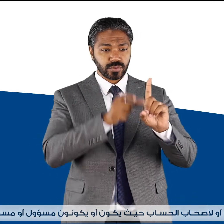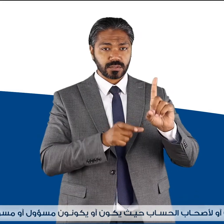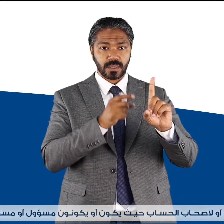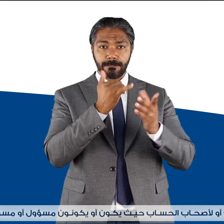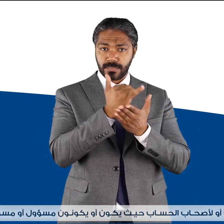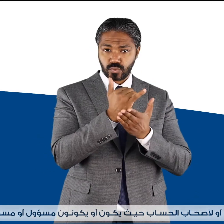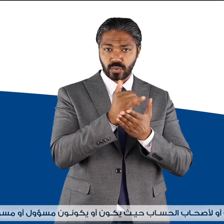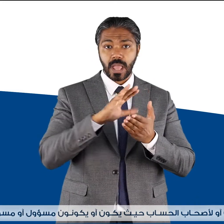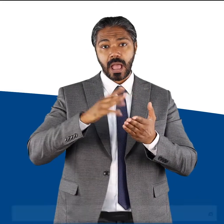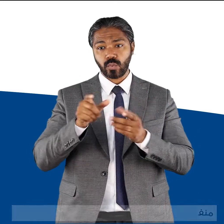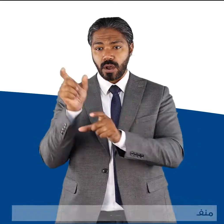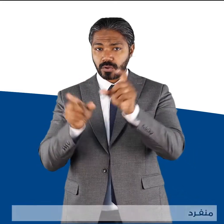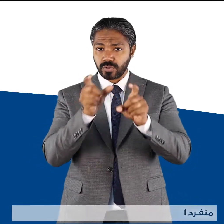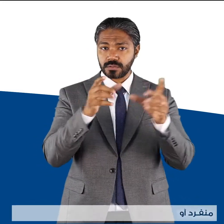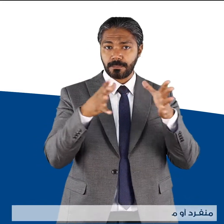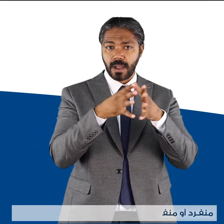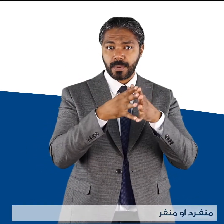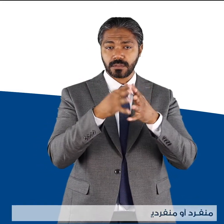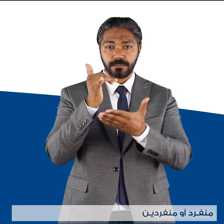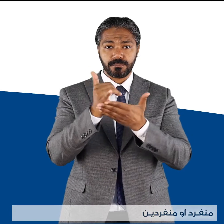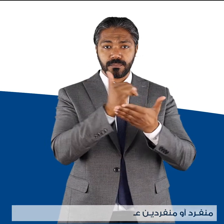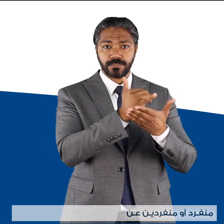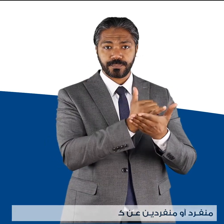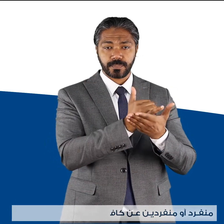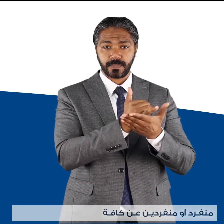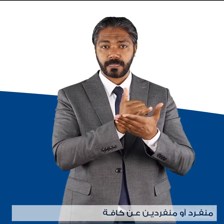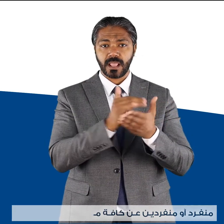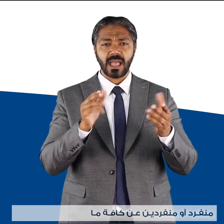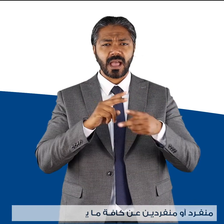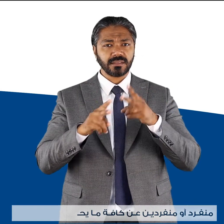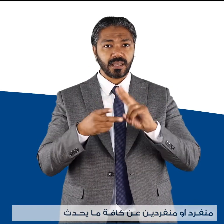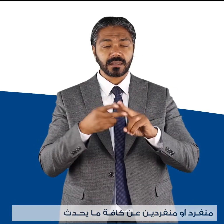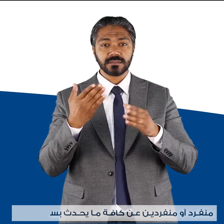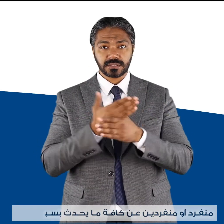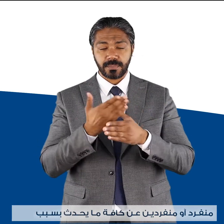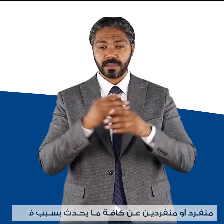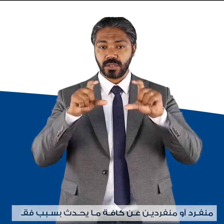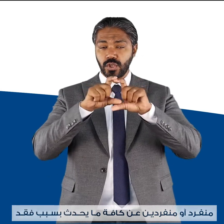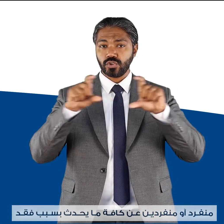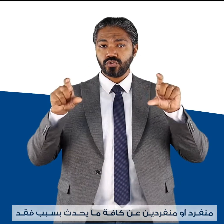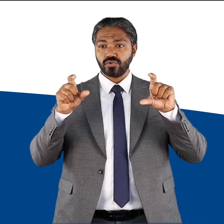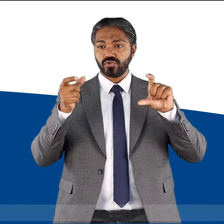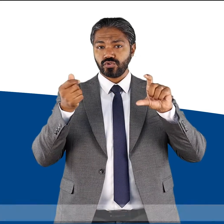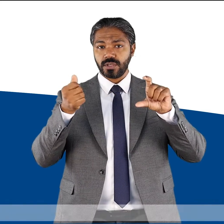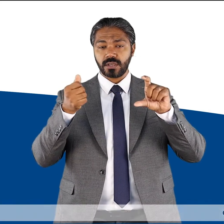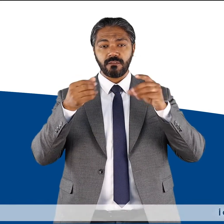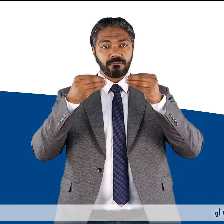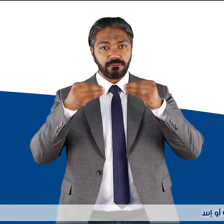مسؤولين منفرد أو منفردين عن كافة ما يحدث بسبب فقد أو سرقة أو